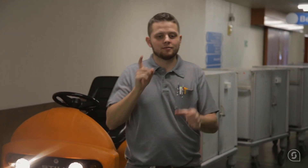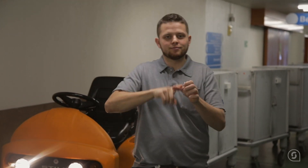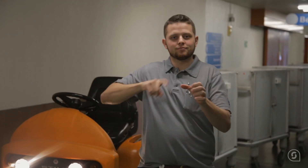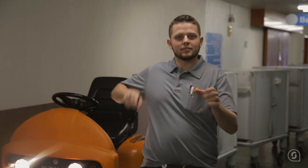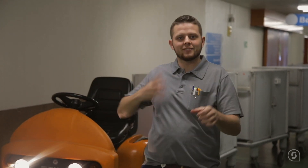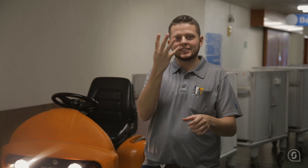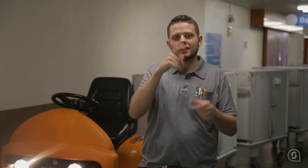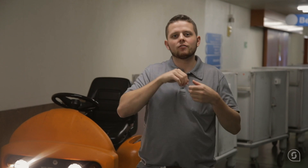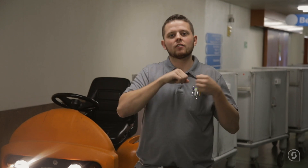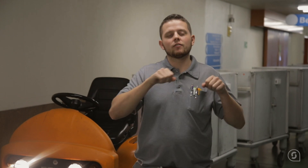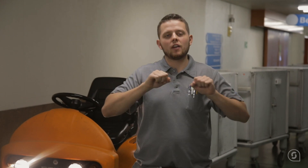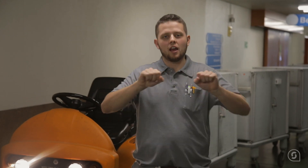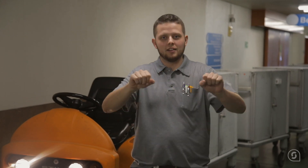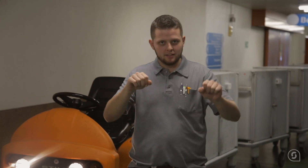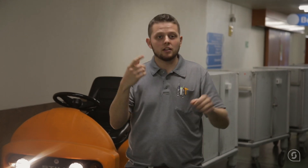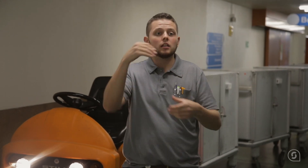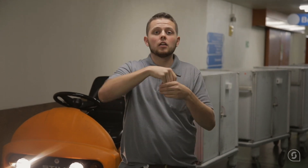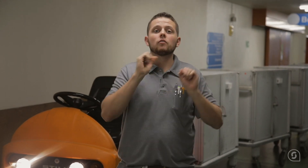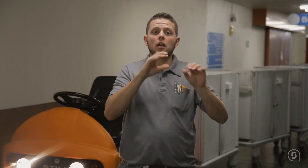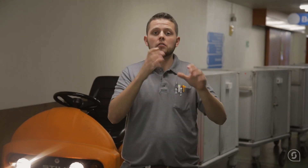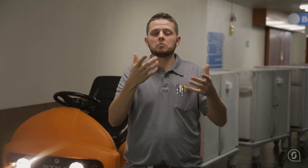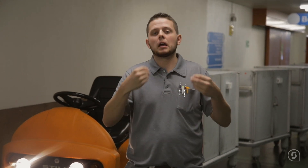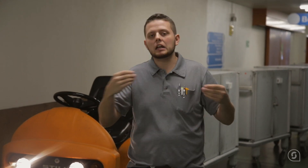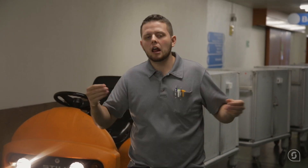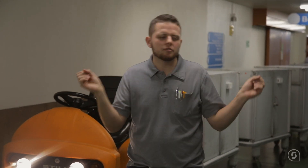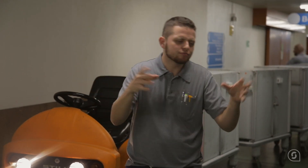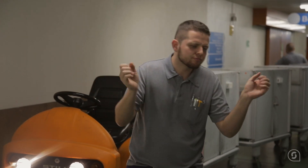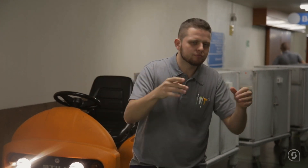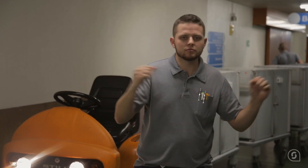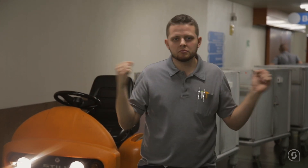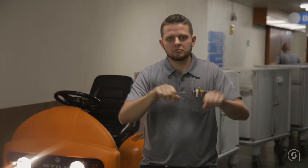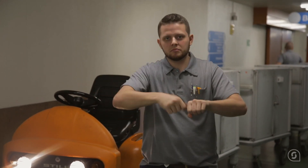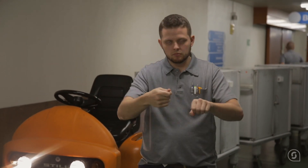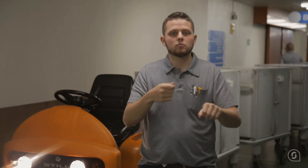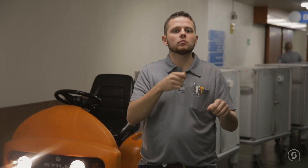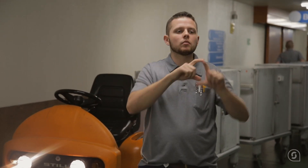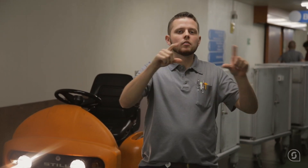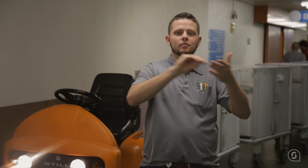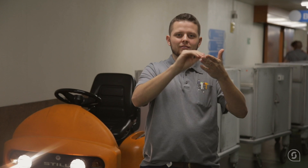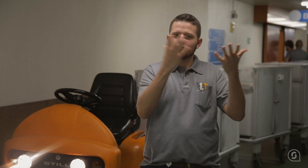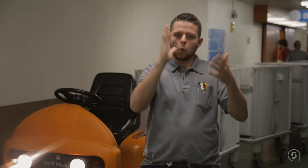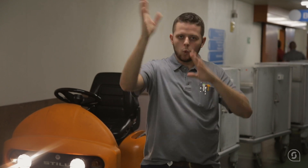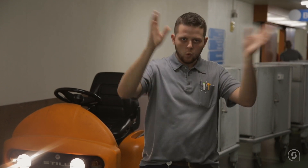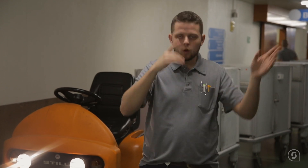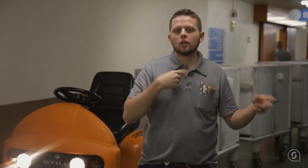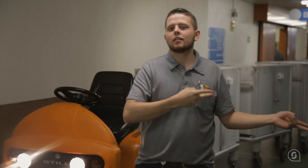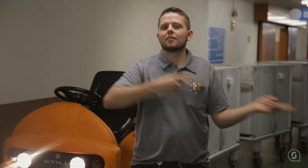Vier Wegen sind miteinander verbunden. Dort drin befindet sich das zusammengestellte Material. Ich liefere es dann an die